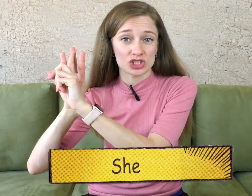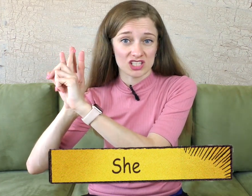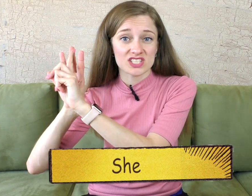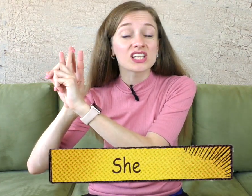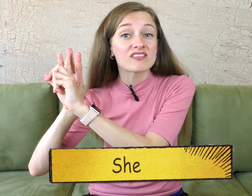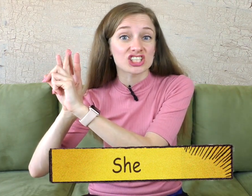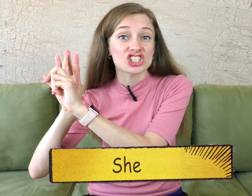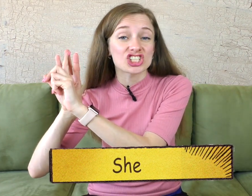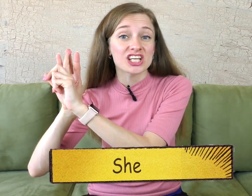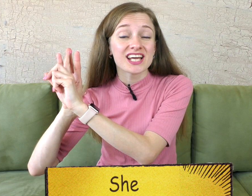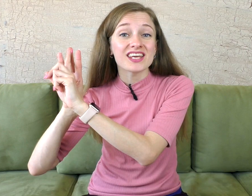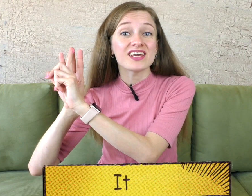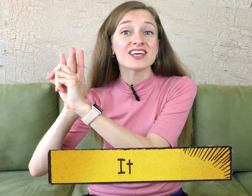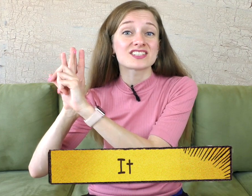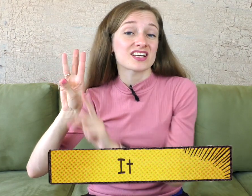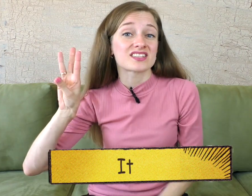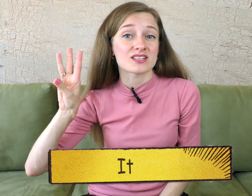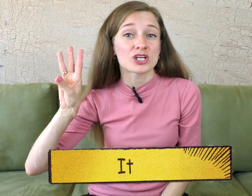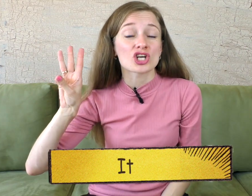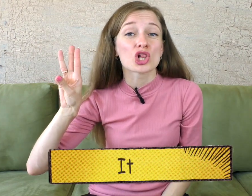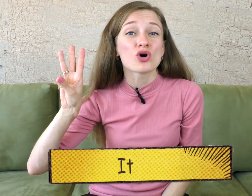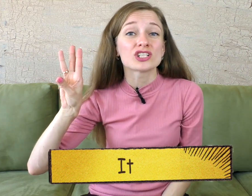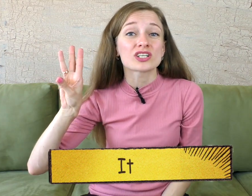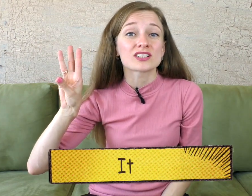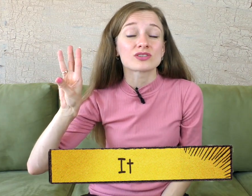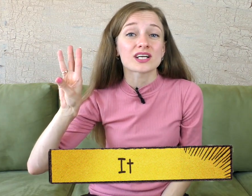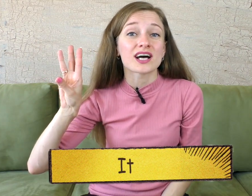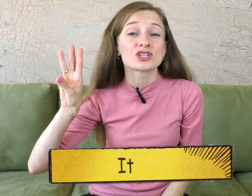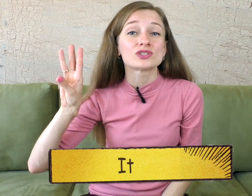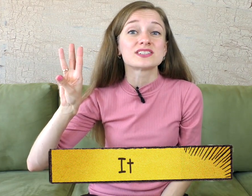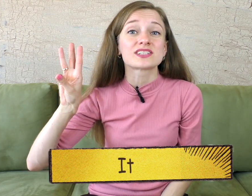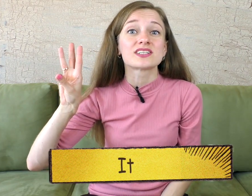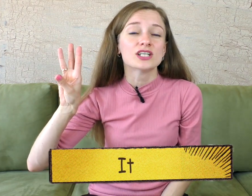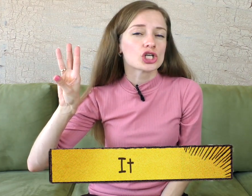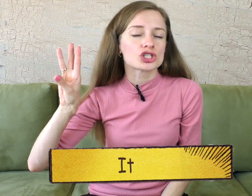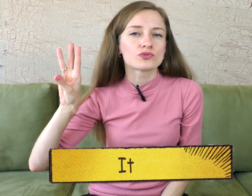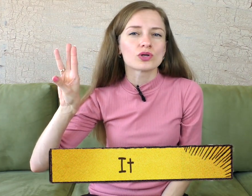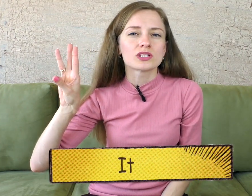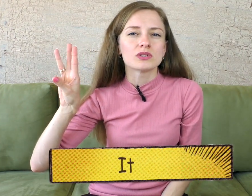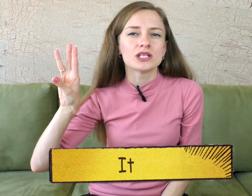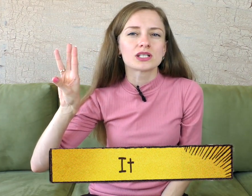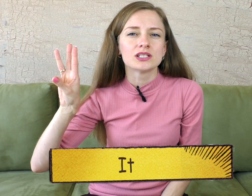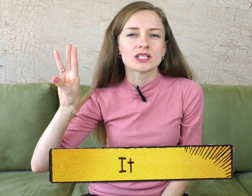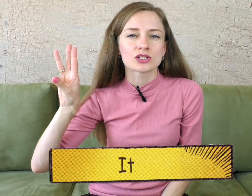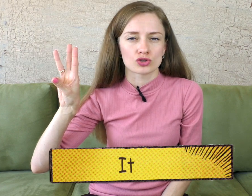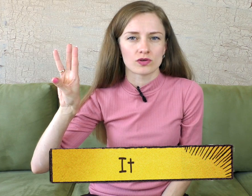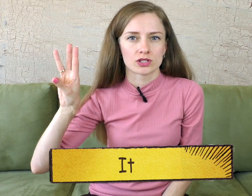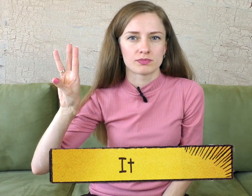что она всегда говорит she. И it, это собачка-лолочка, которая относится к животным и к неодушевленным